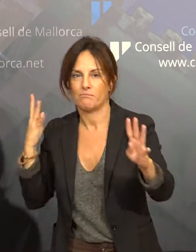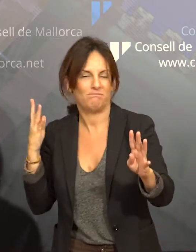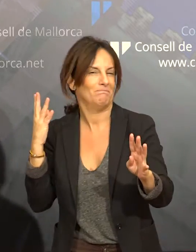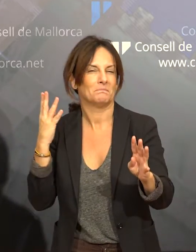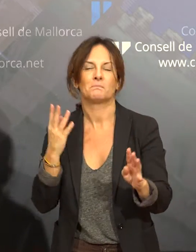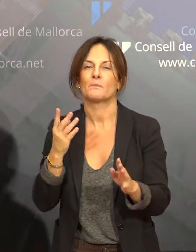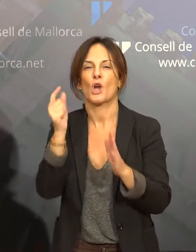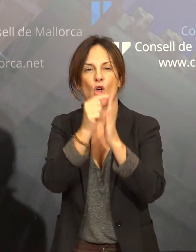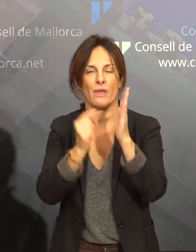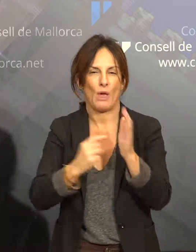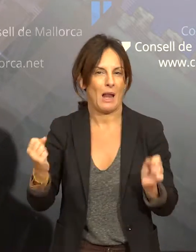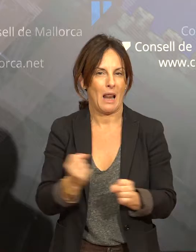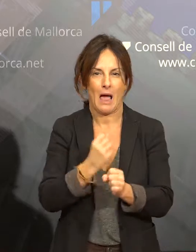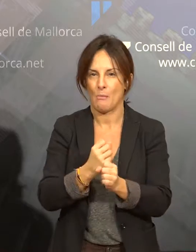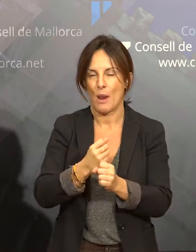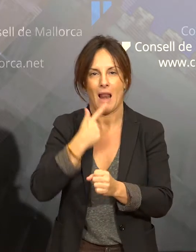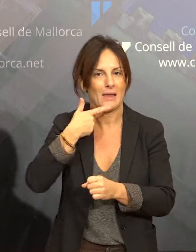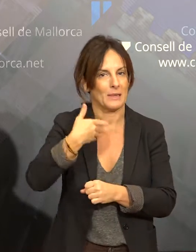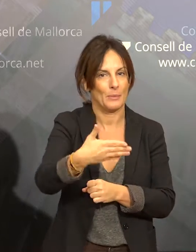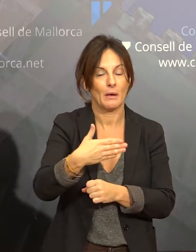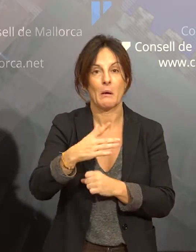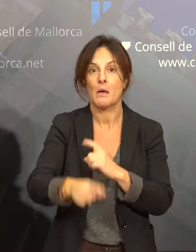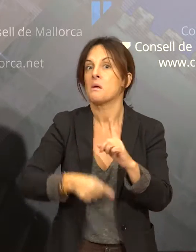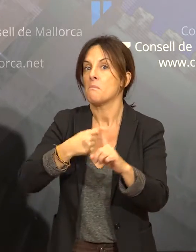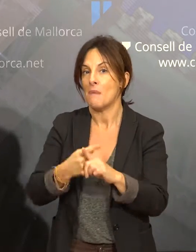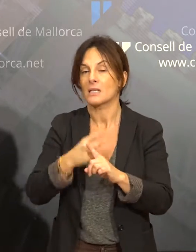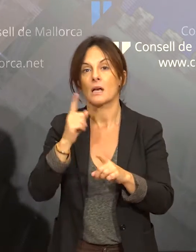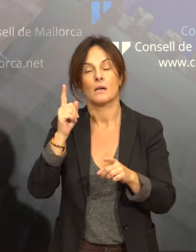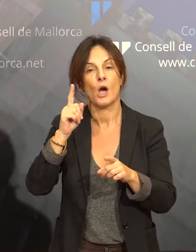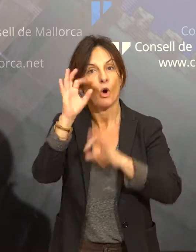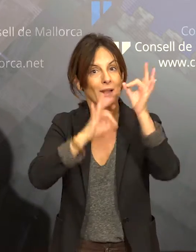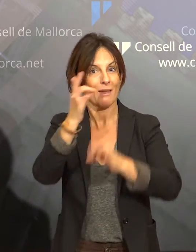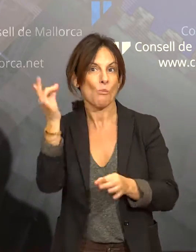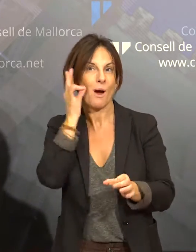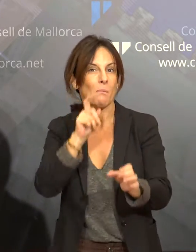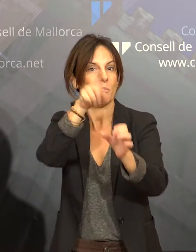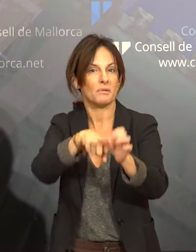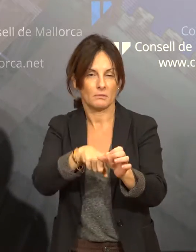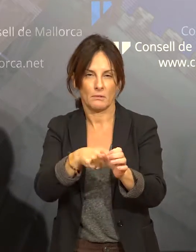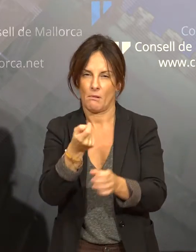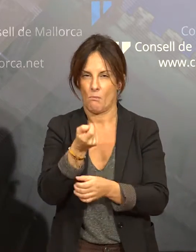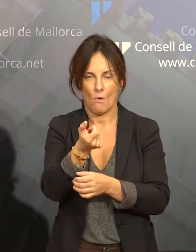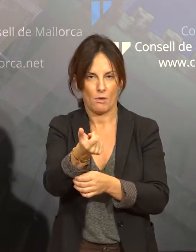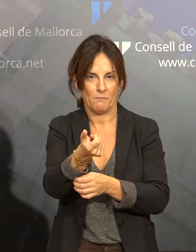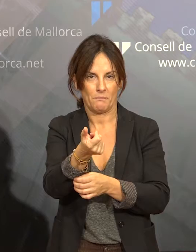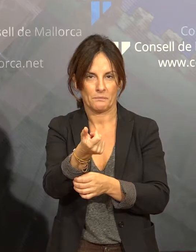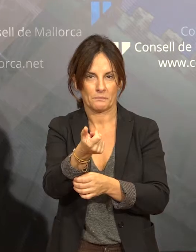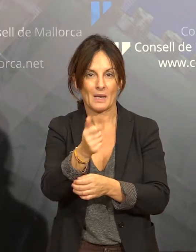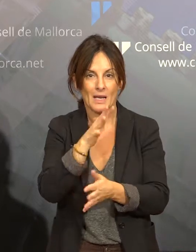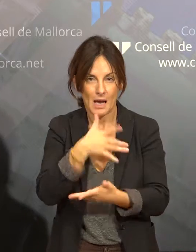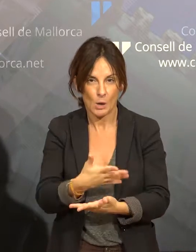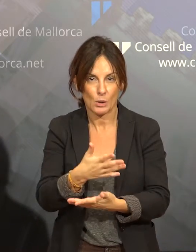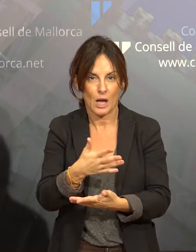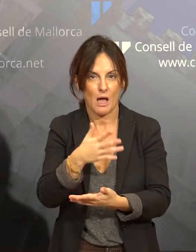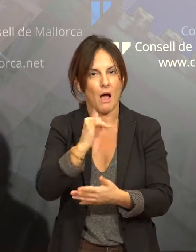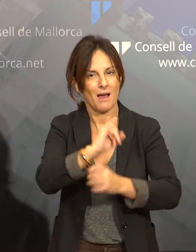altra part, també pensamos que la participació de les organitzacions de dones és insuficient, perquè ara que hi ha un pacte d